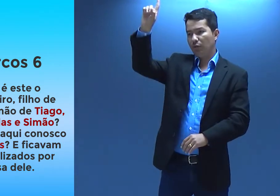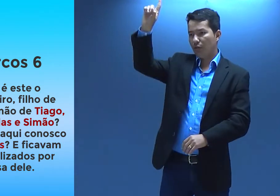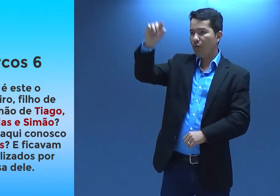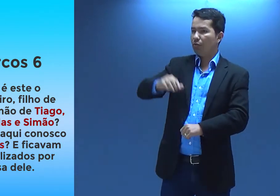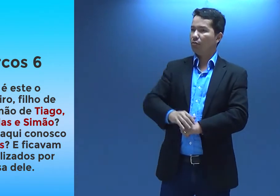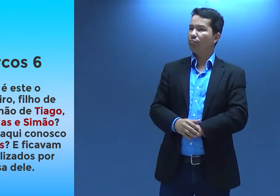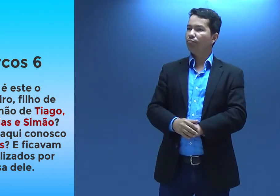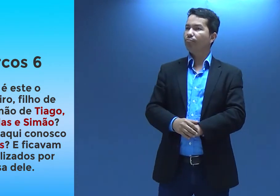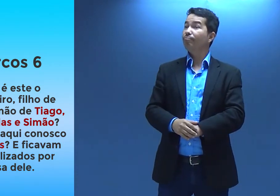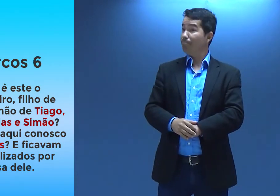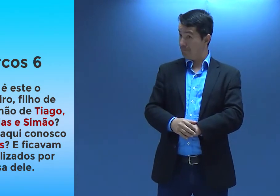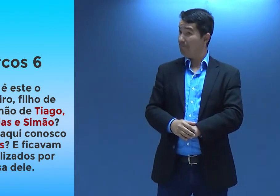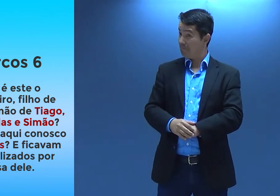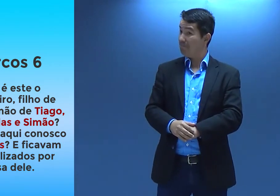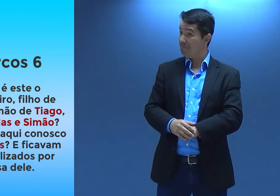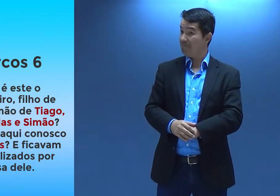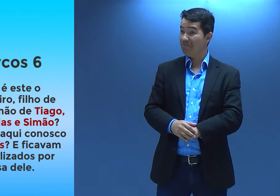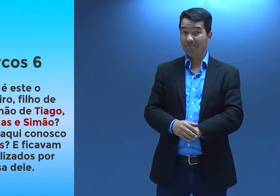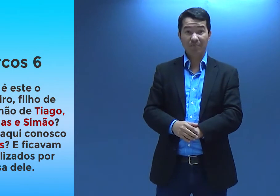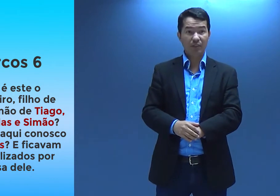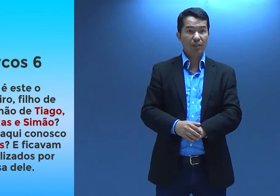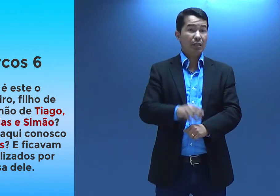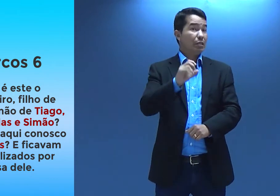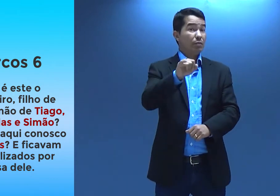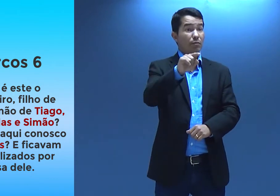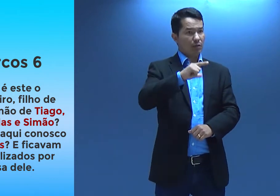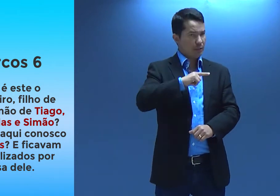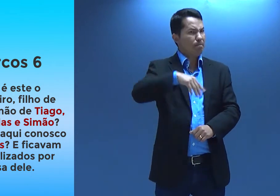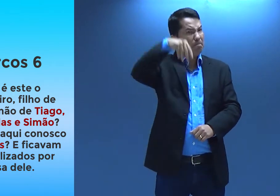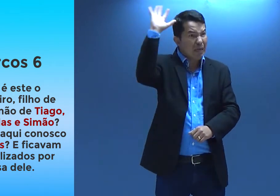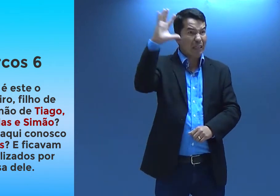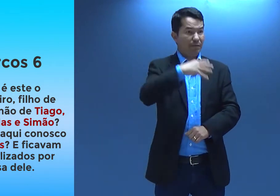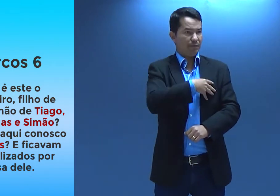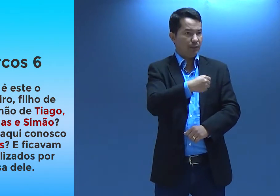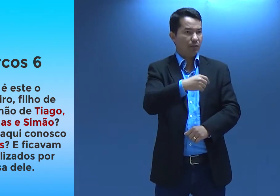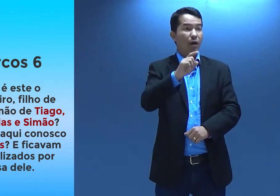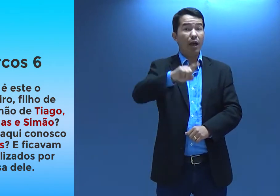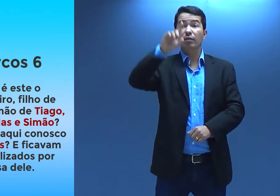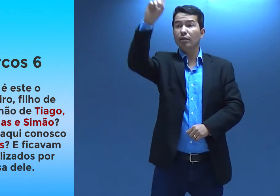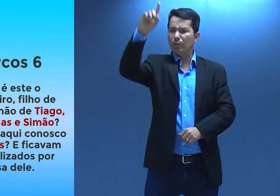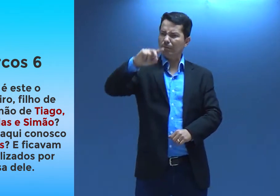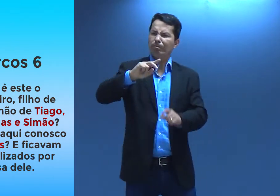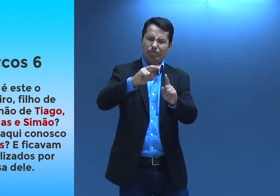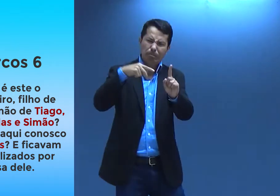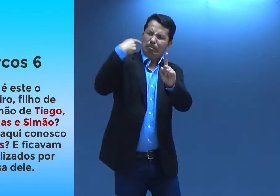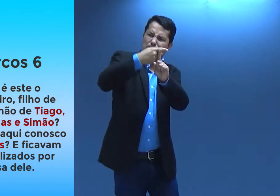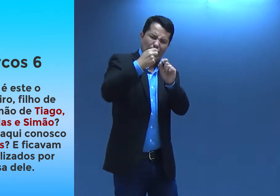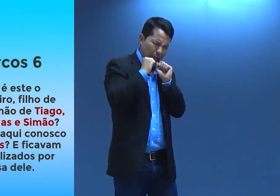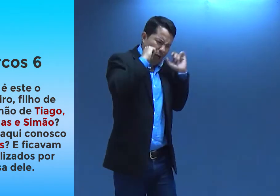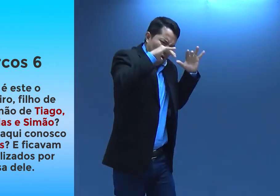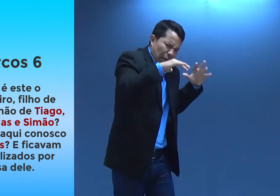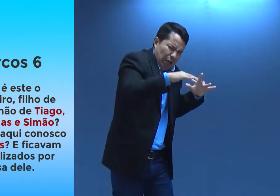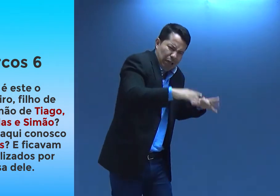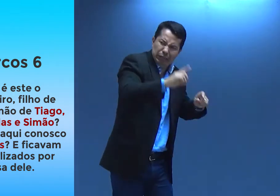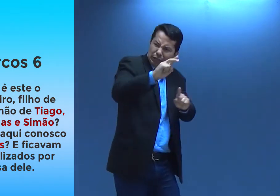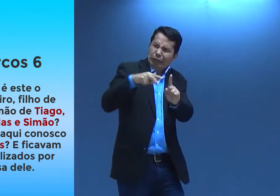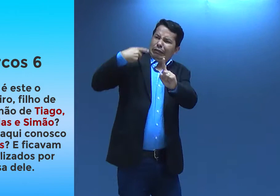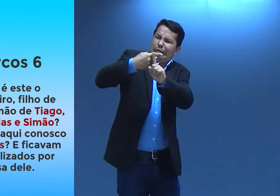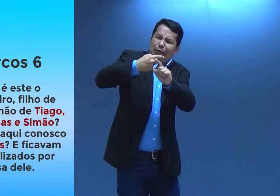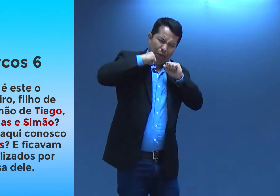filhos eram uma bênção de Deus. Então, se você tivesse, quanto mais filhos você tivesse, mais bênçãos, Deus